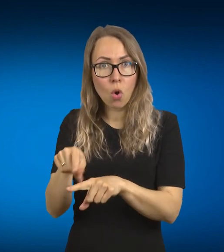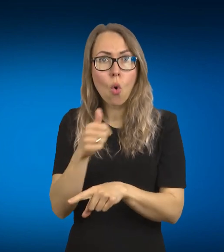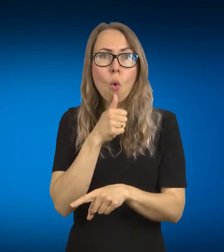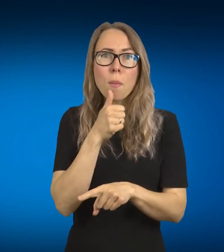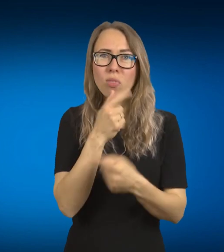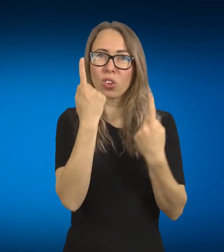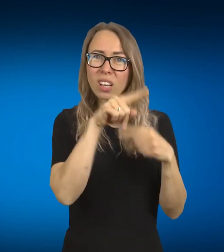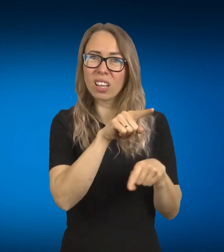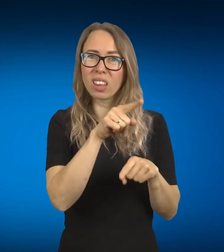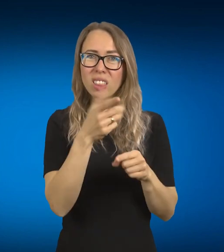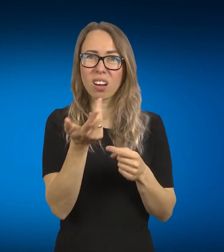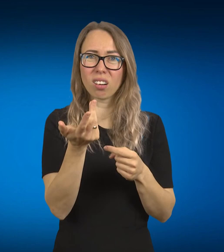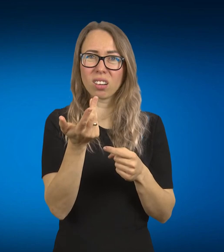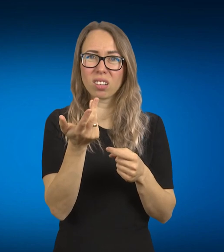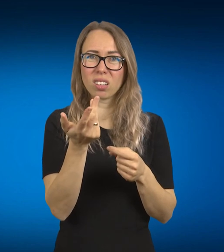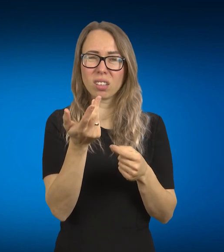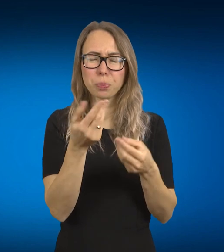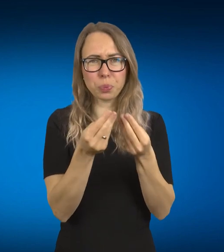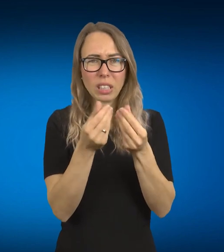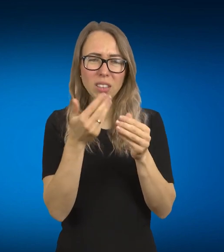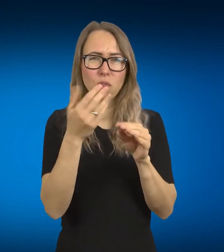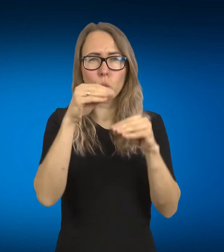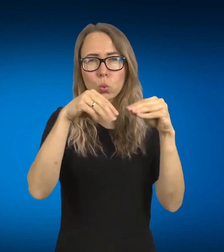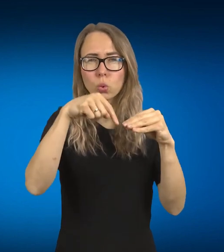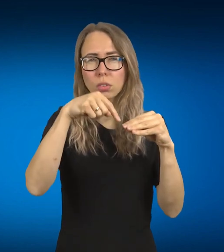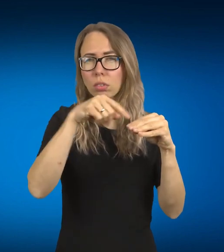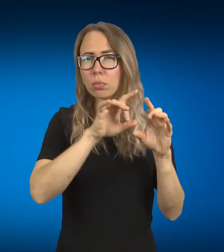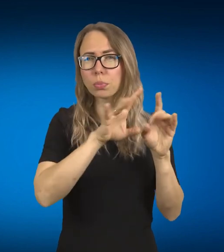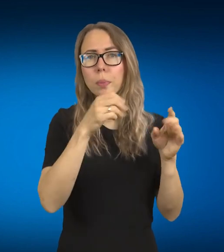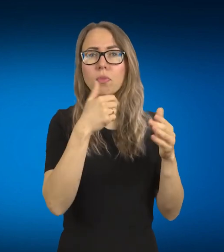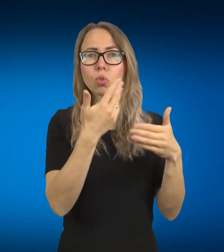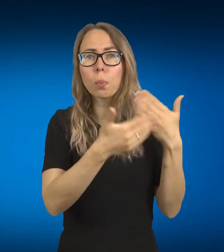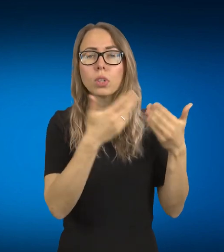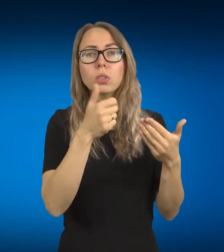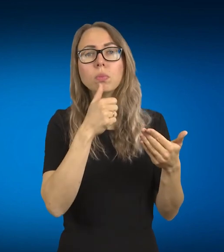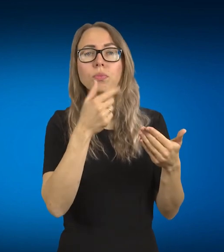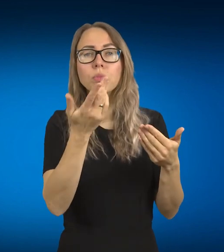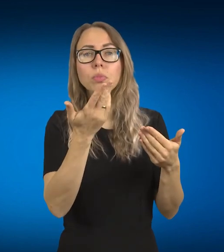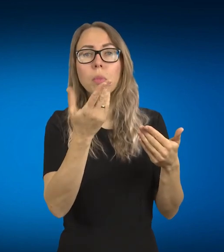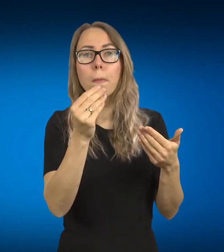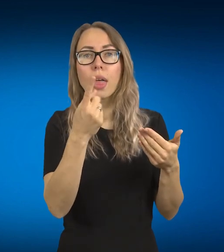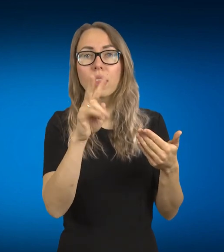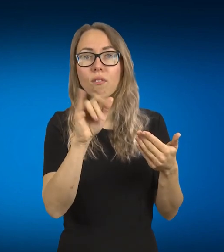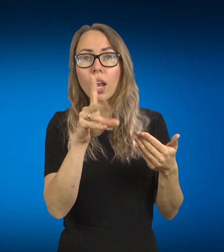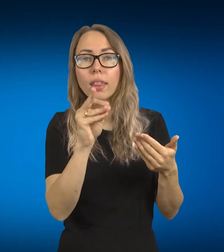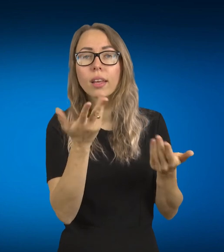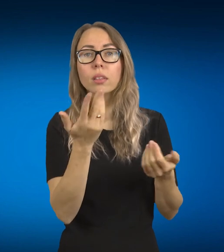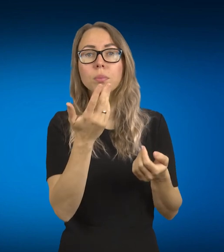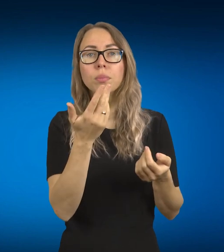sudėtinės medžiogos dalis, kai yra tam ir medvilne, ir poliesteris, ir elastanas, jos net